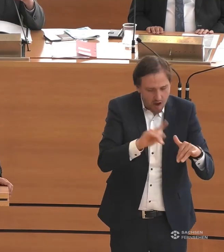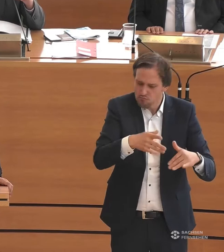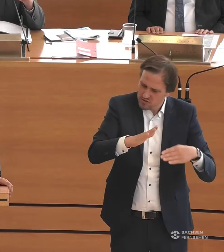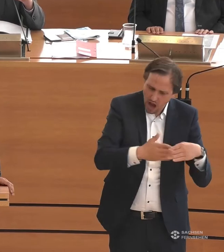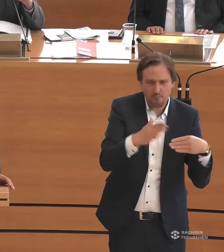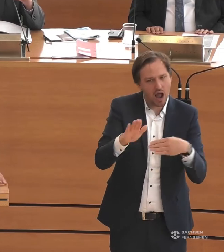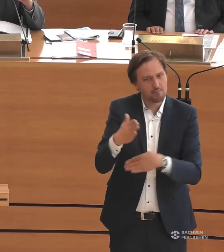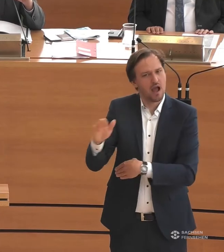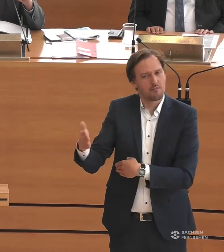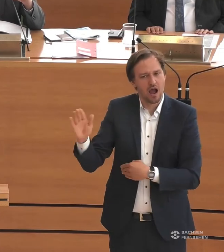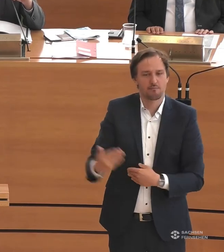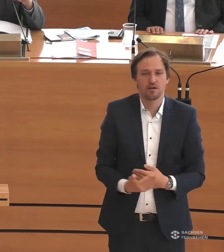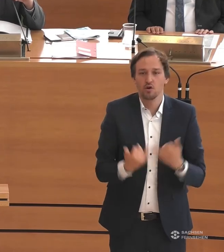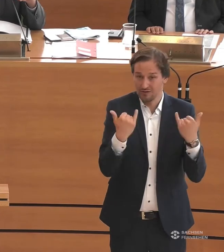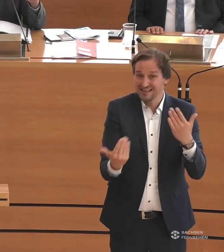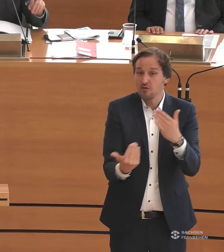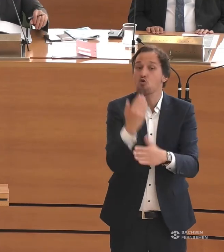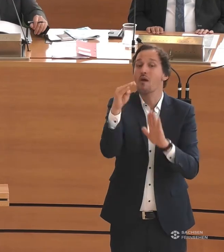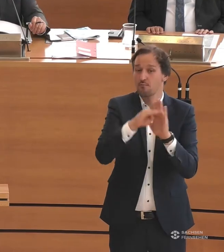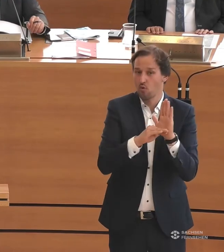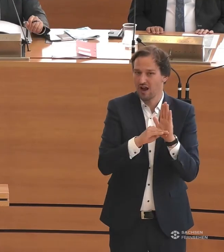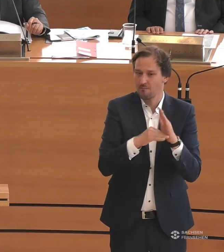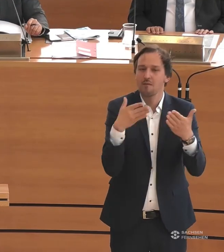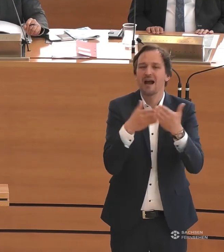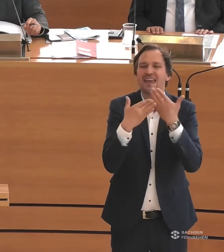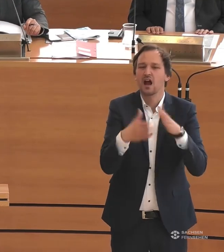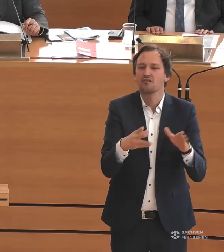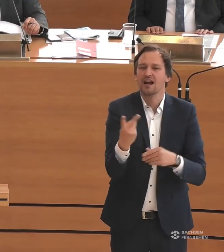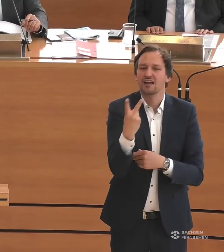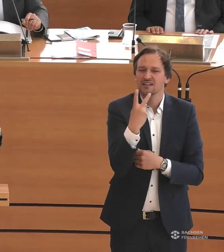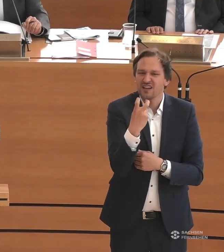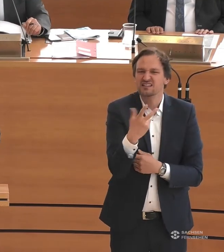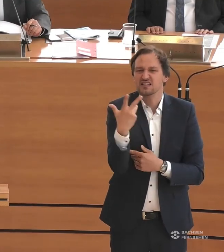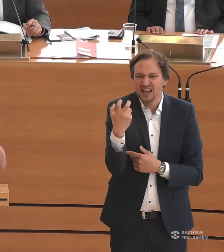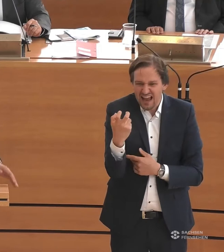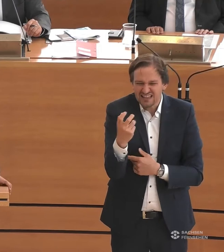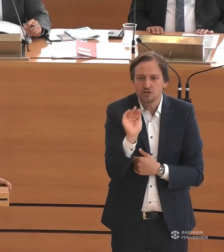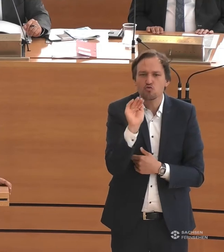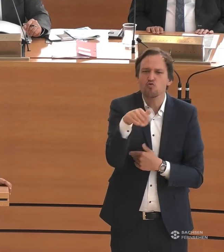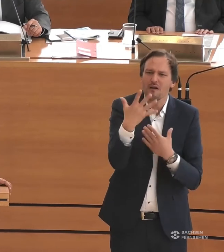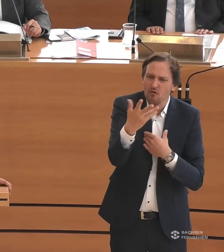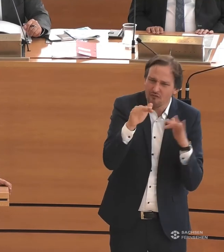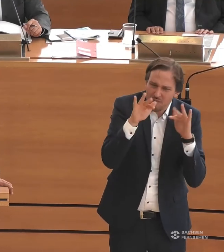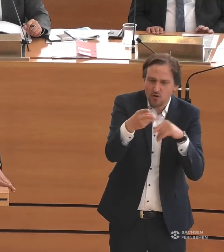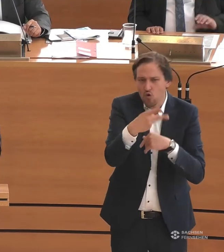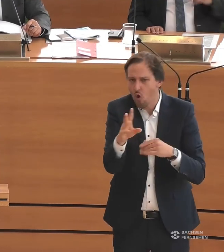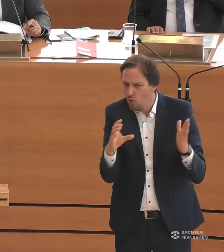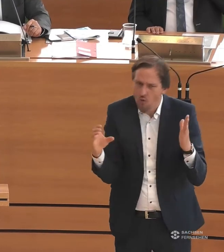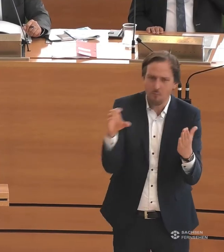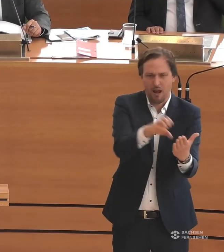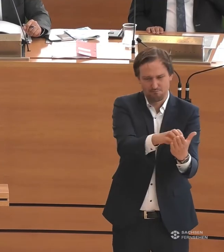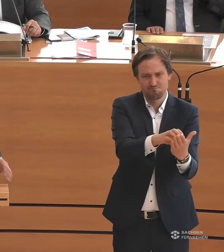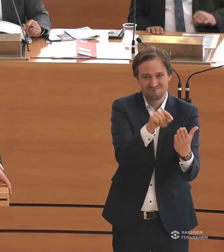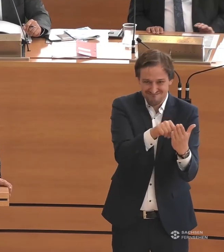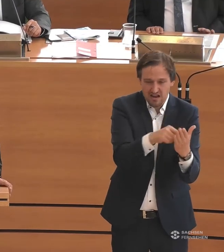müssen. Und wir haben mit dem neuen Programm Barrierefrei 2030 in diesem Doppelhaushalt über 5 Millionen Euro zur Verfügung gestellt, mit